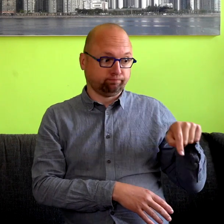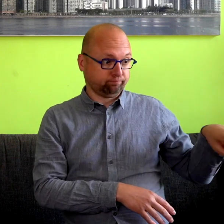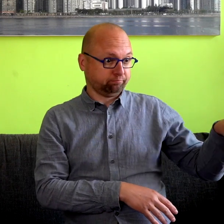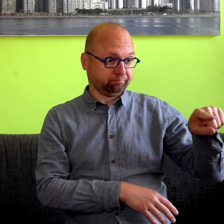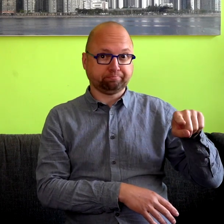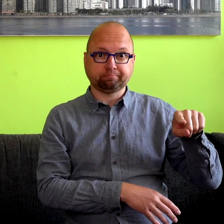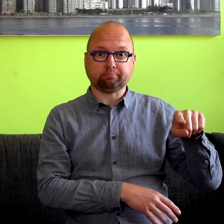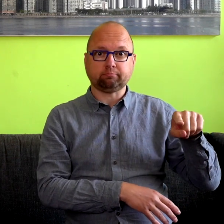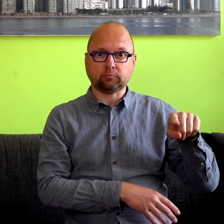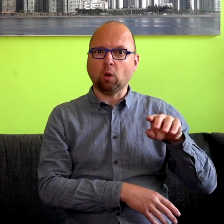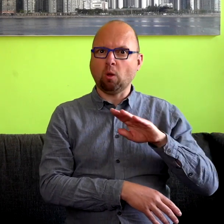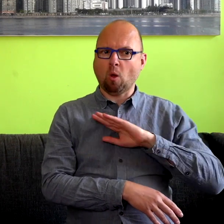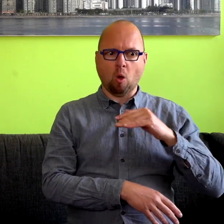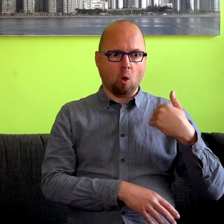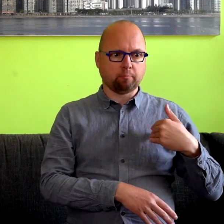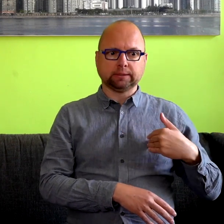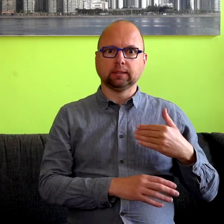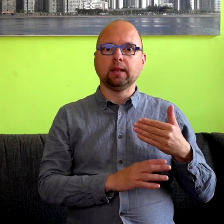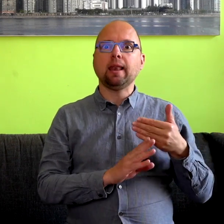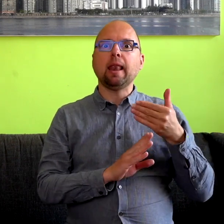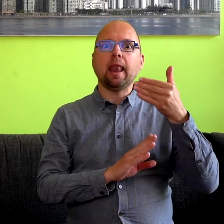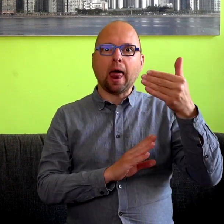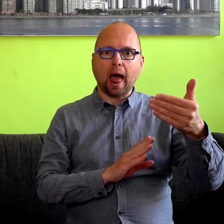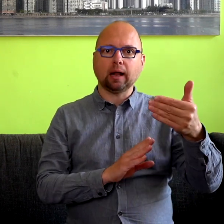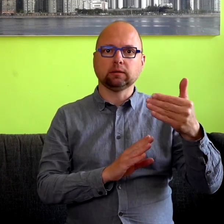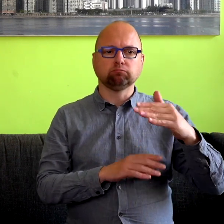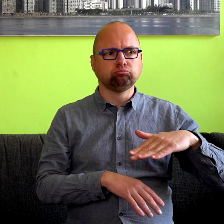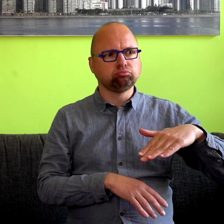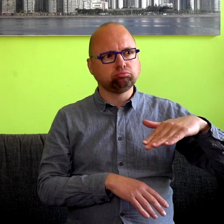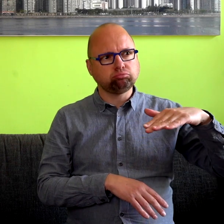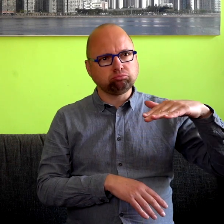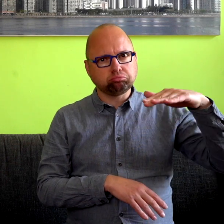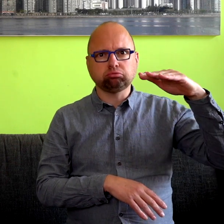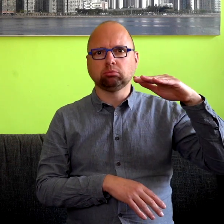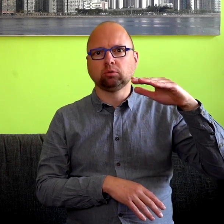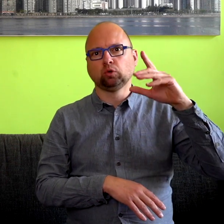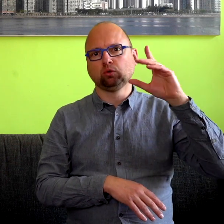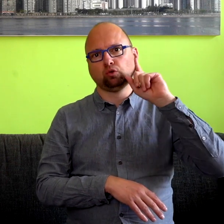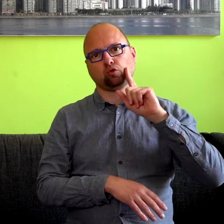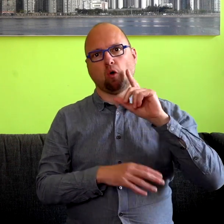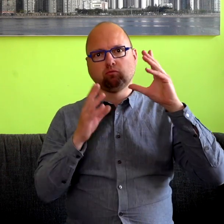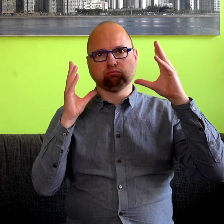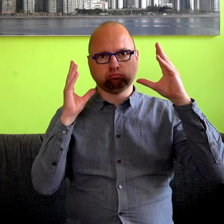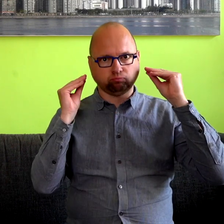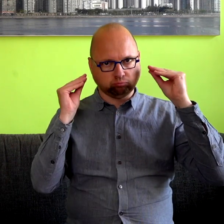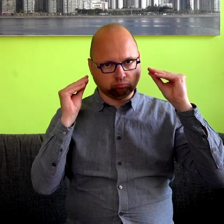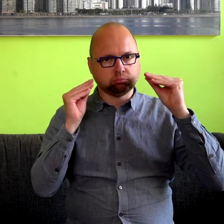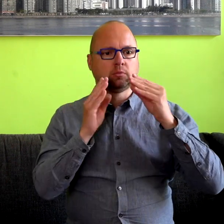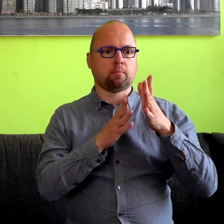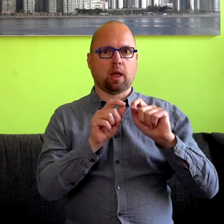ook doof. En ook heel veel mensen die later in hun leven doof zijn geworden en gebarentaal zijn gaan gebruiken.